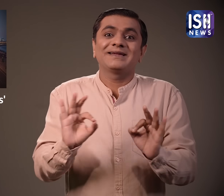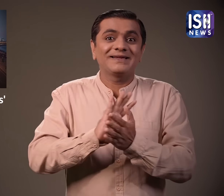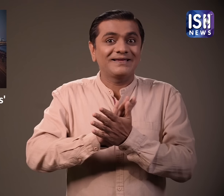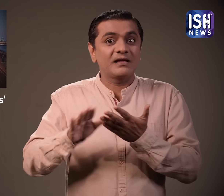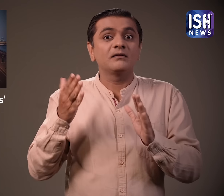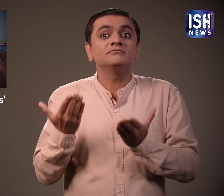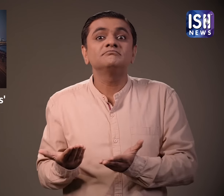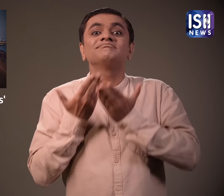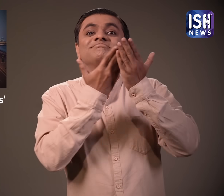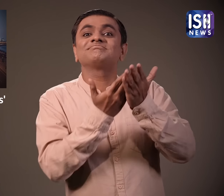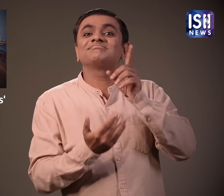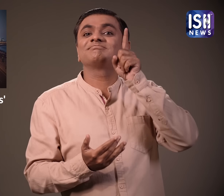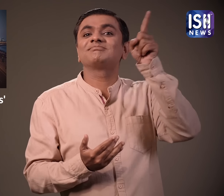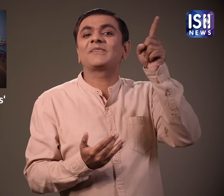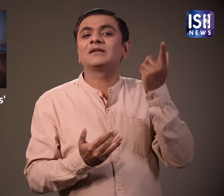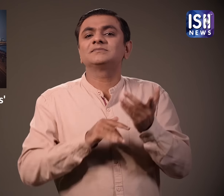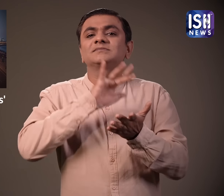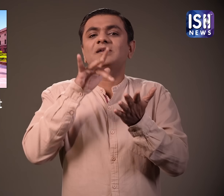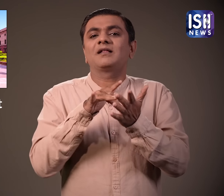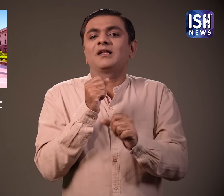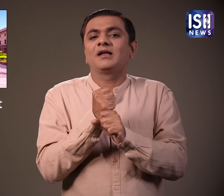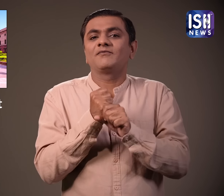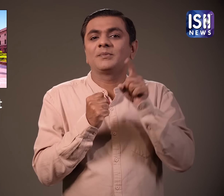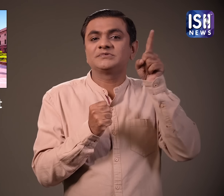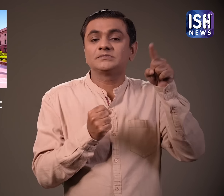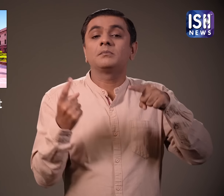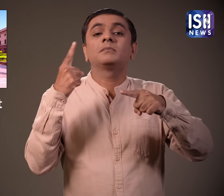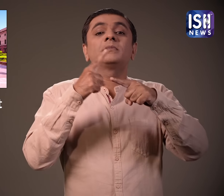इसके बाद प्रस्ताव को मंजूरी के लिए केंद्र सरकार और रेल मंत्राले को भीजा